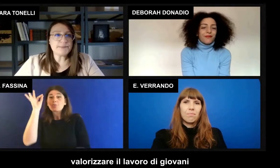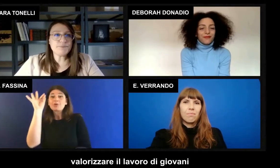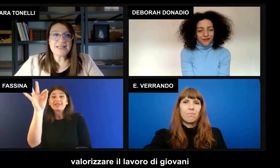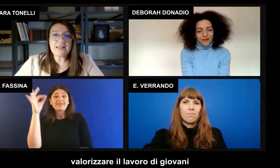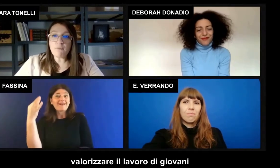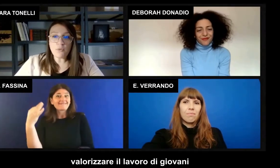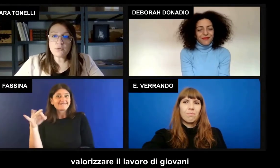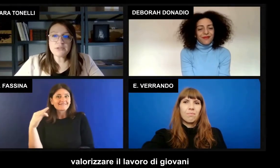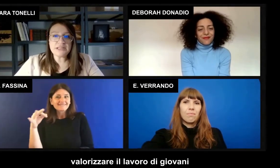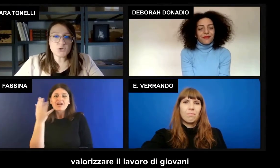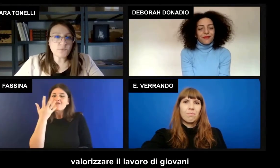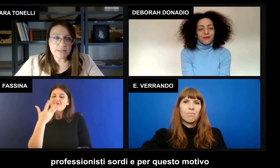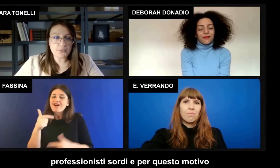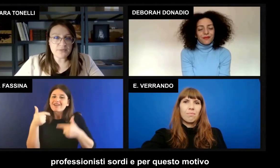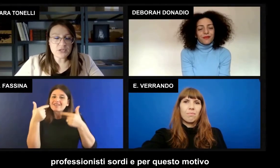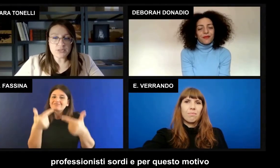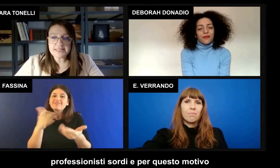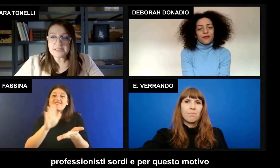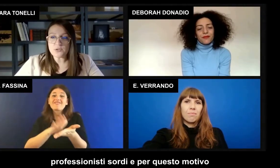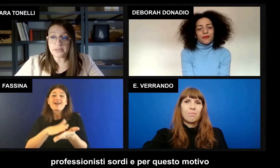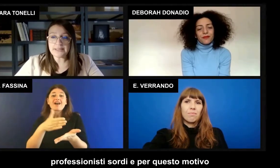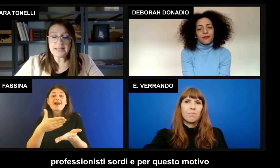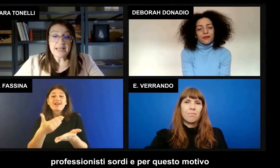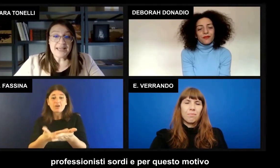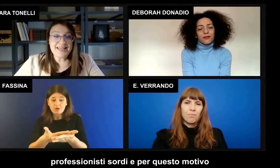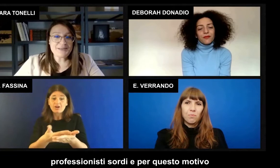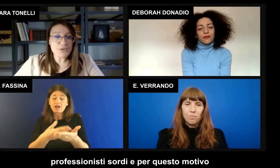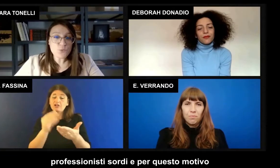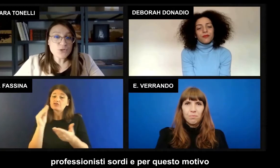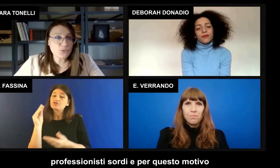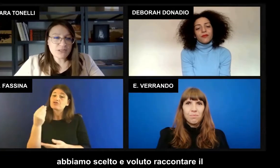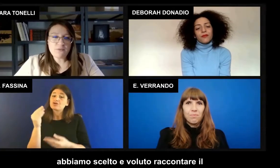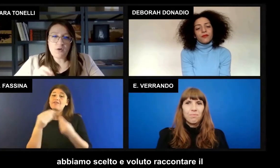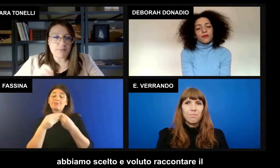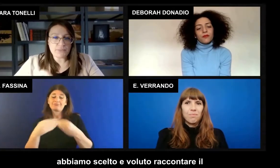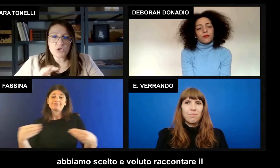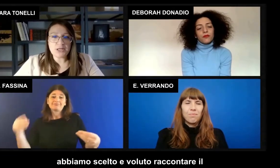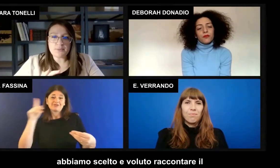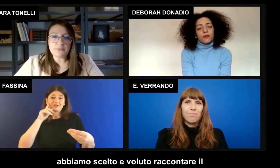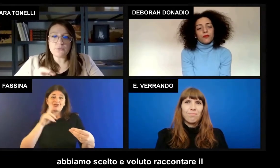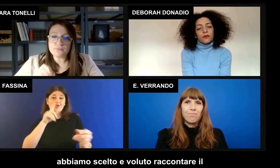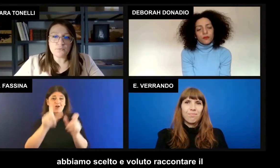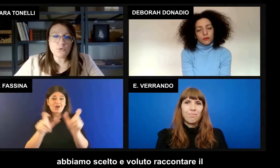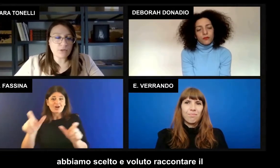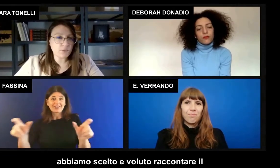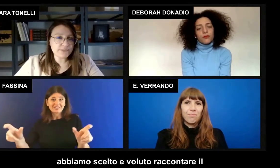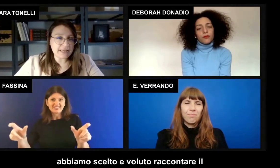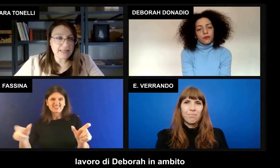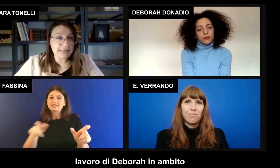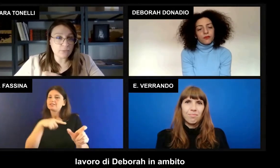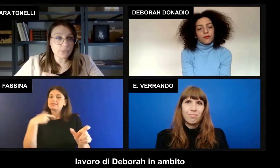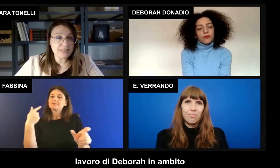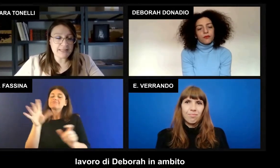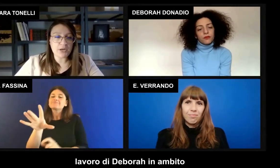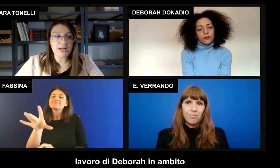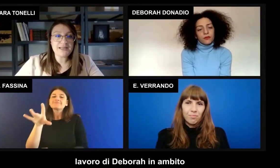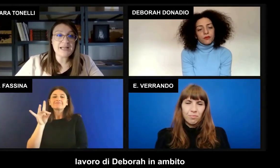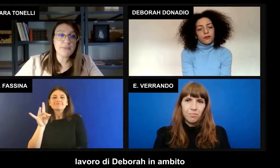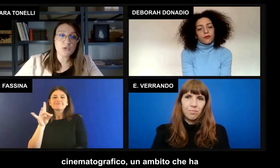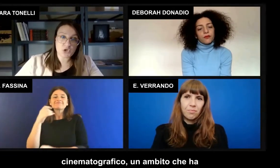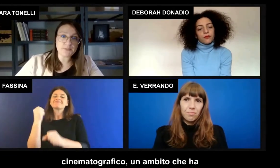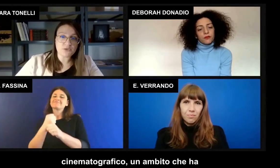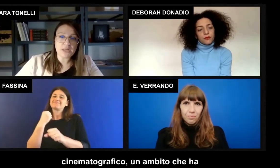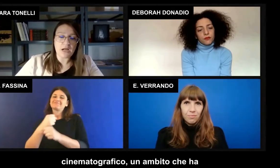il lavoro di giovani professionisti sordi e per questo motivo abbiamo scelto, abbiamo voluto raccontare il lavoro di Deborah